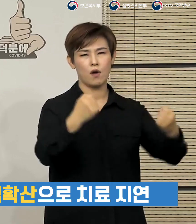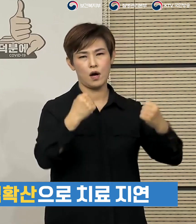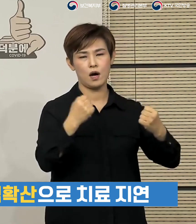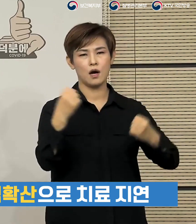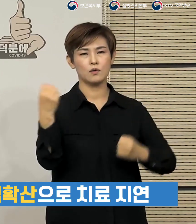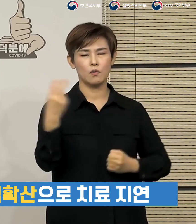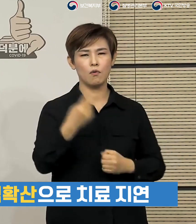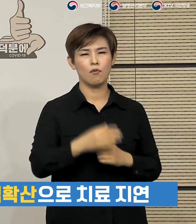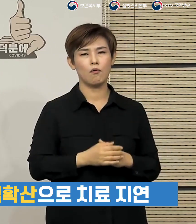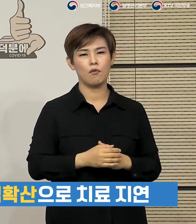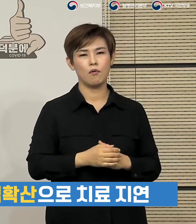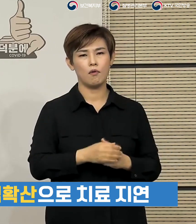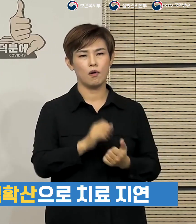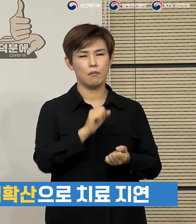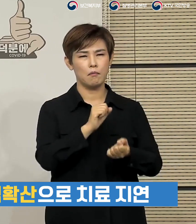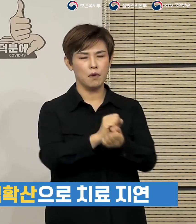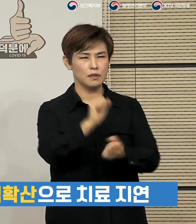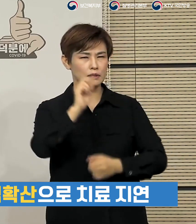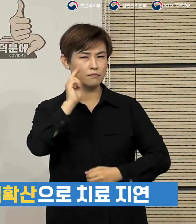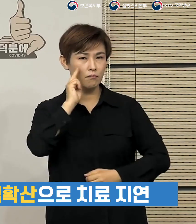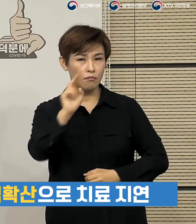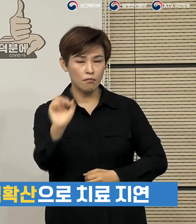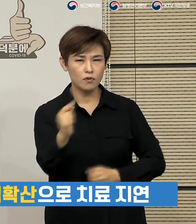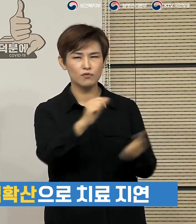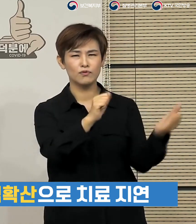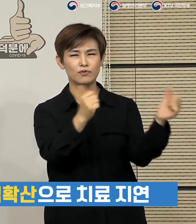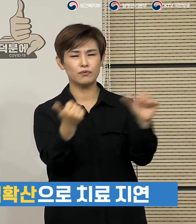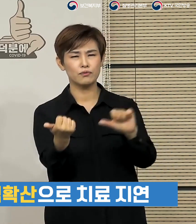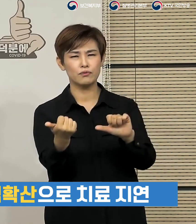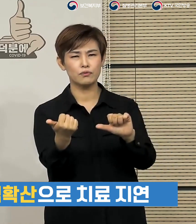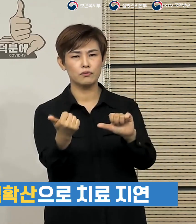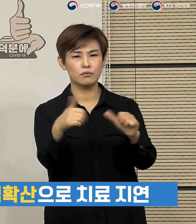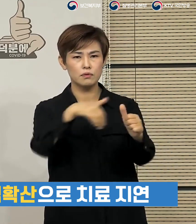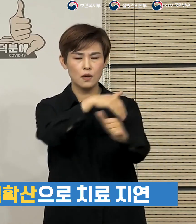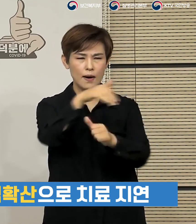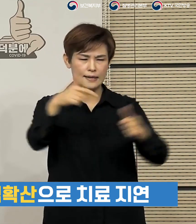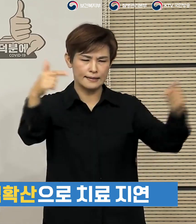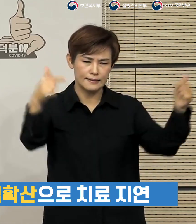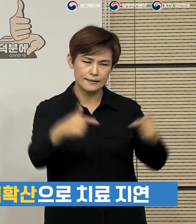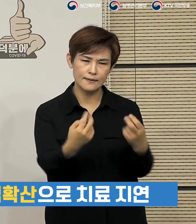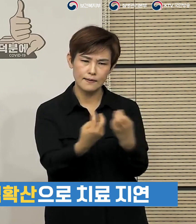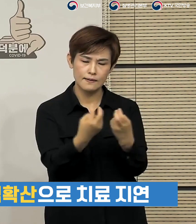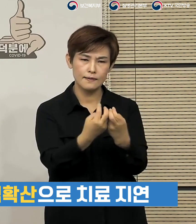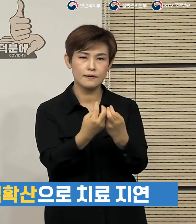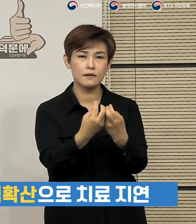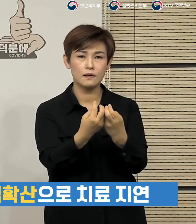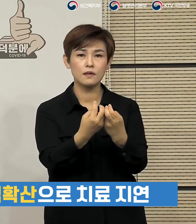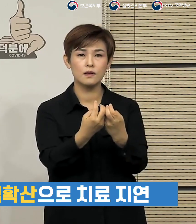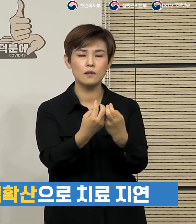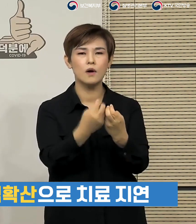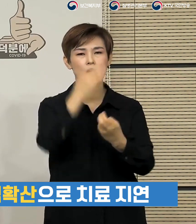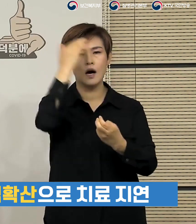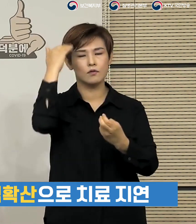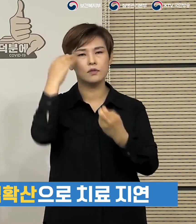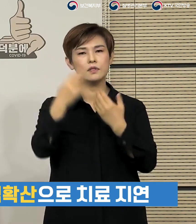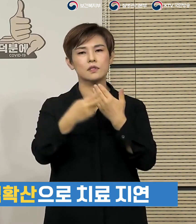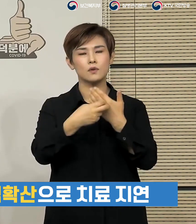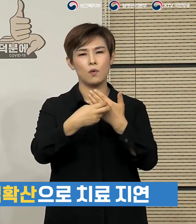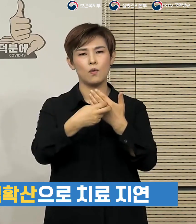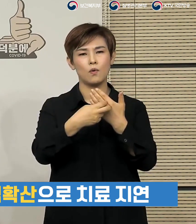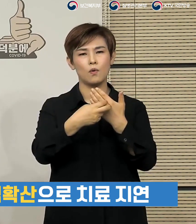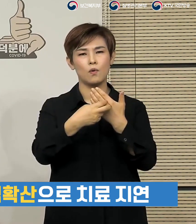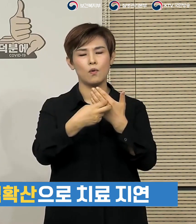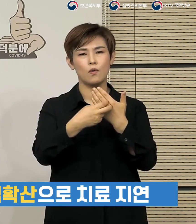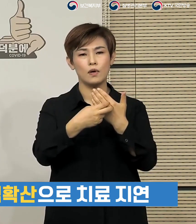질환으로 인해서 사망에 이르게 되는 사례를 얼마나 줄일 수 있을 것인가가 우리나라 의료체계에 대한